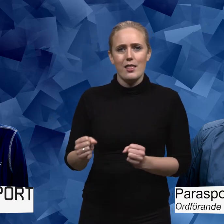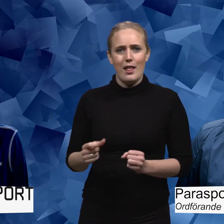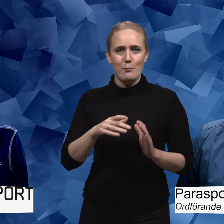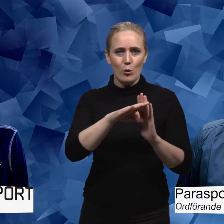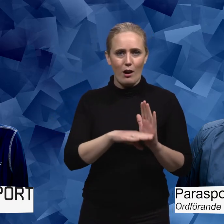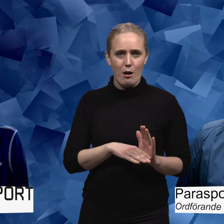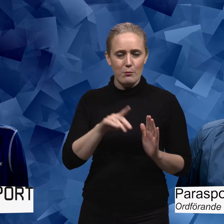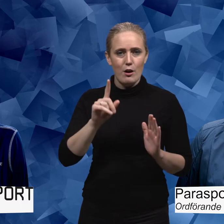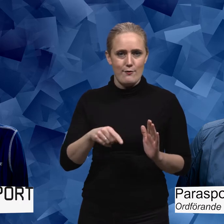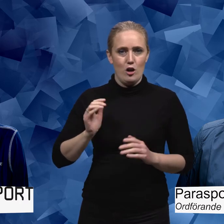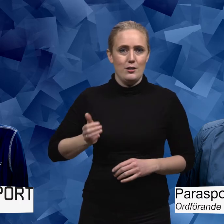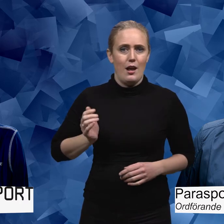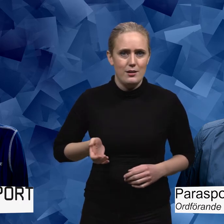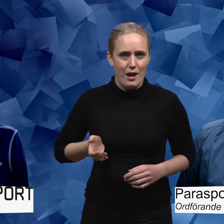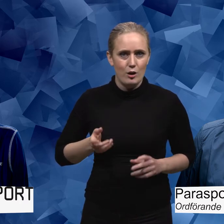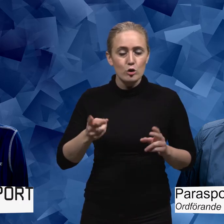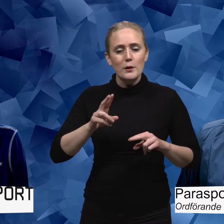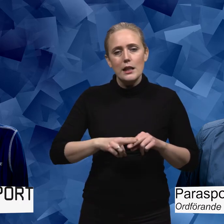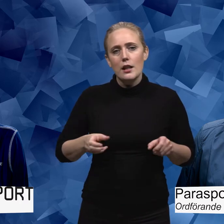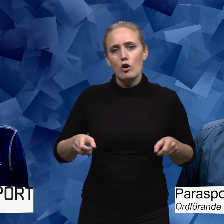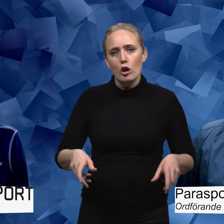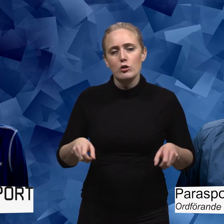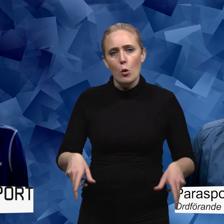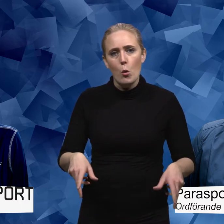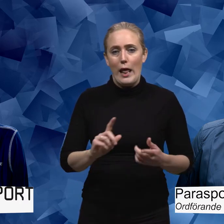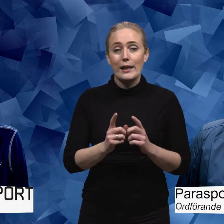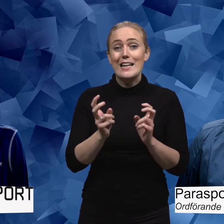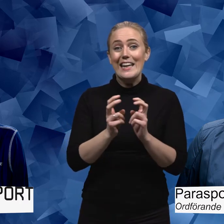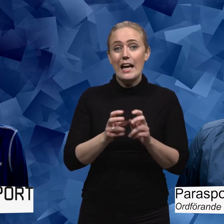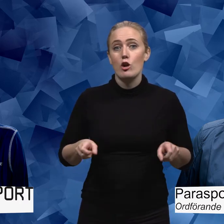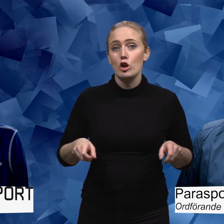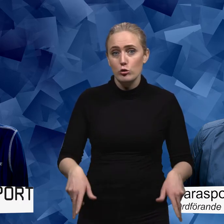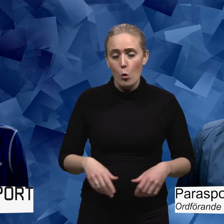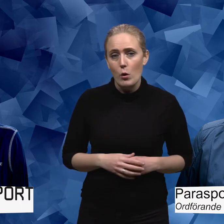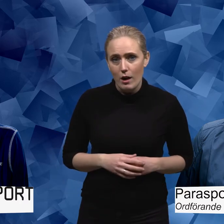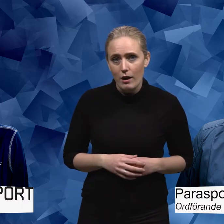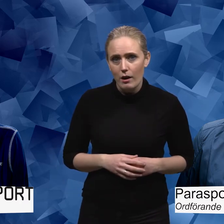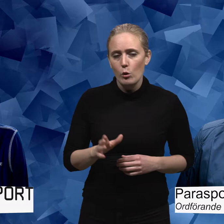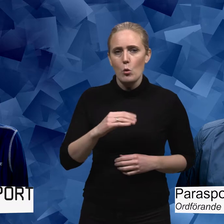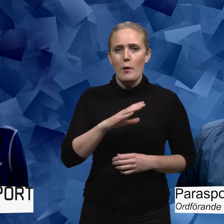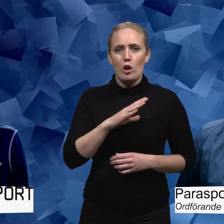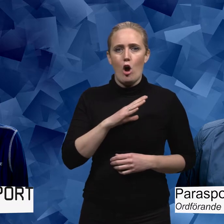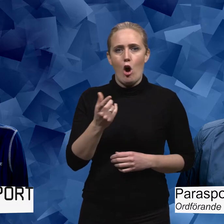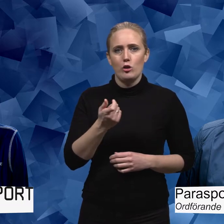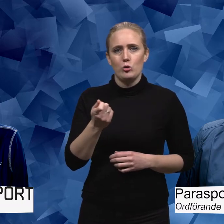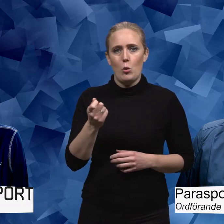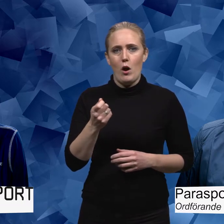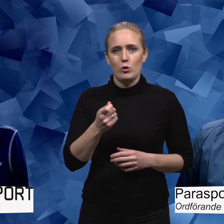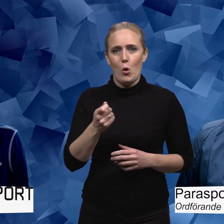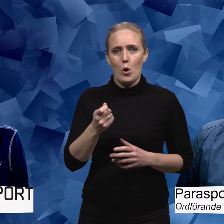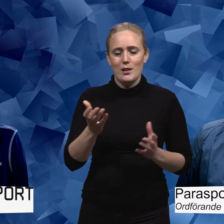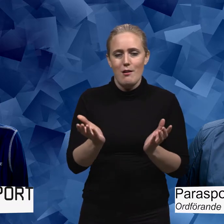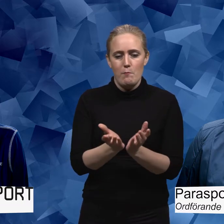cheerleading-program till exempel för tjejer i rullstol eller till och med i elrullstolar. Där man gör en